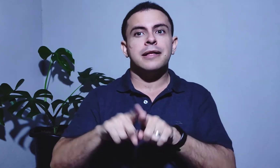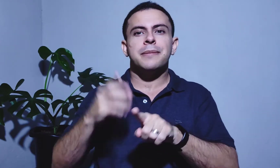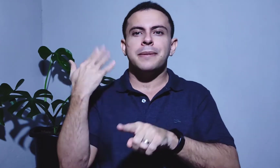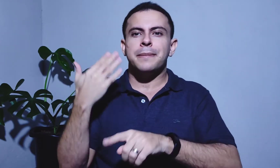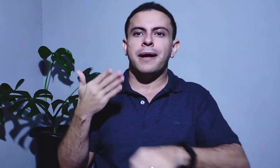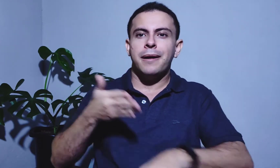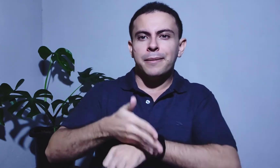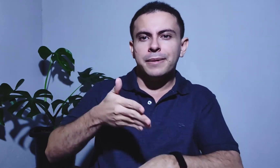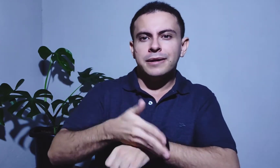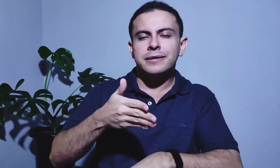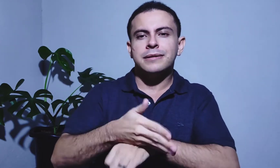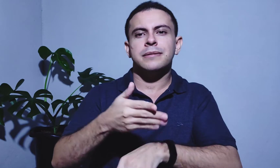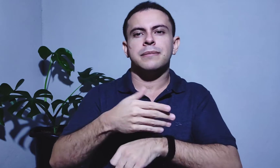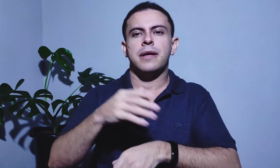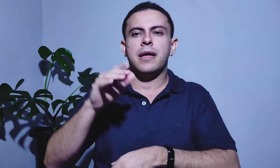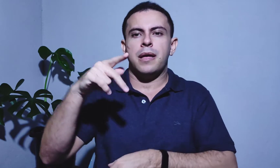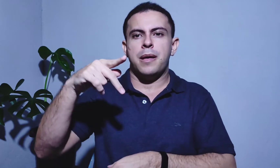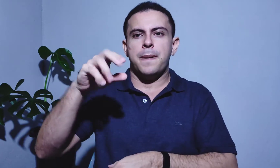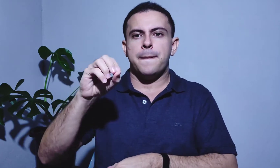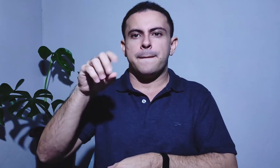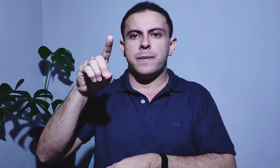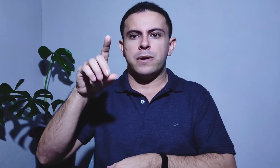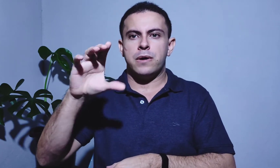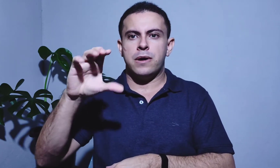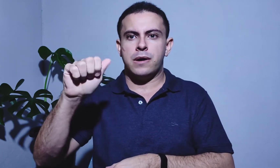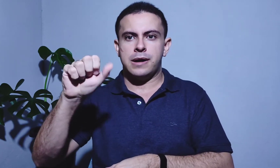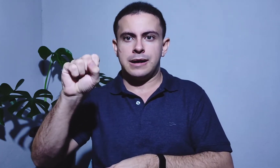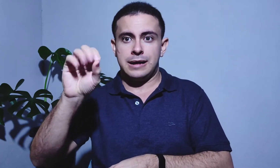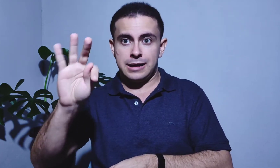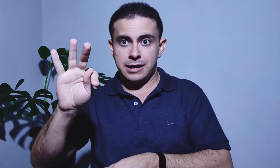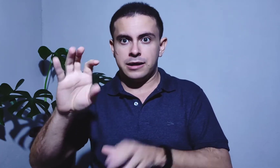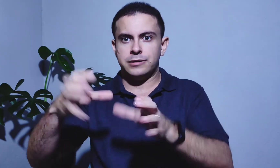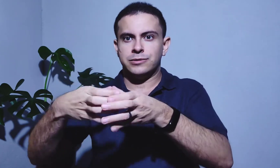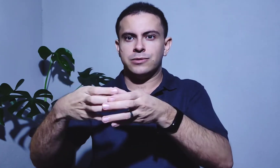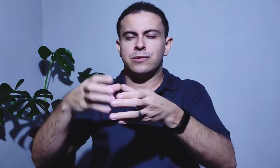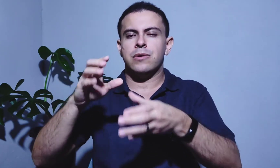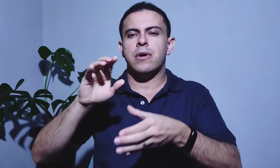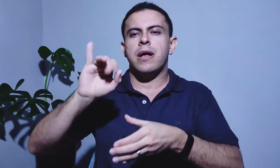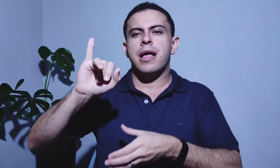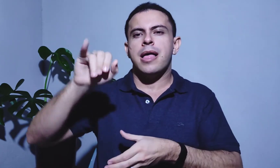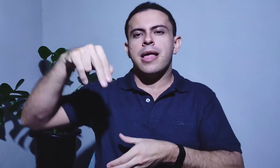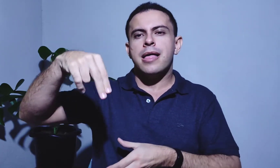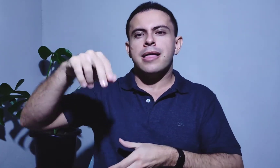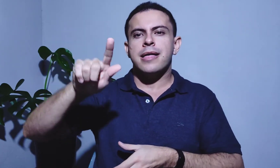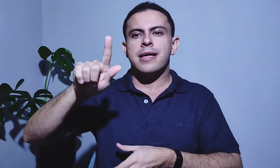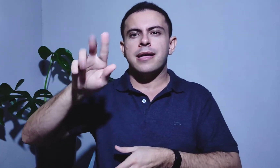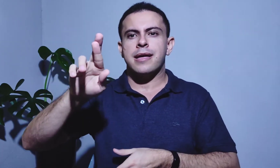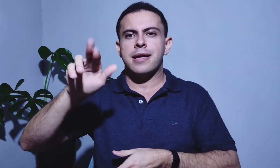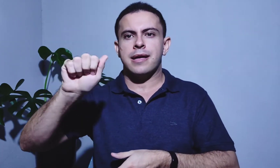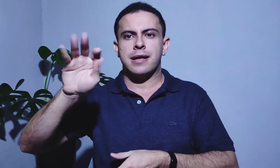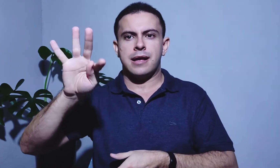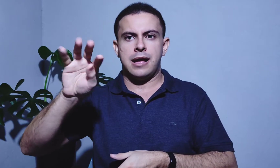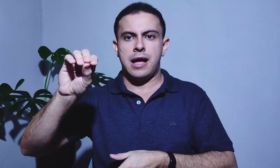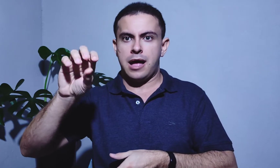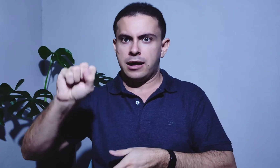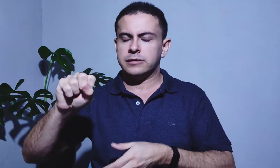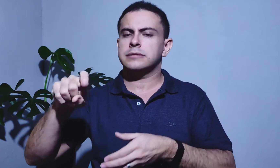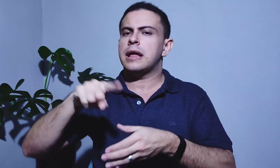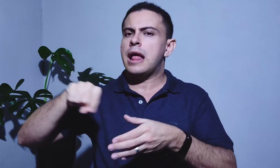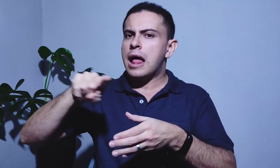Eu também participei de um podcast que foi com os ingratos. E nesse